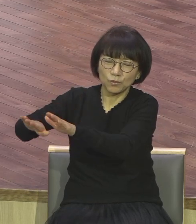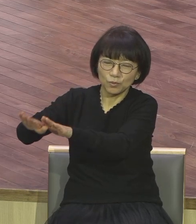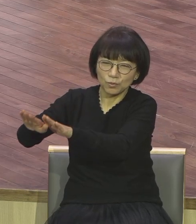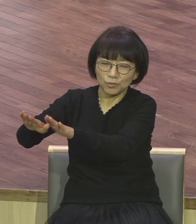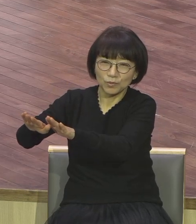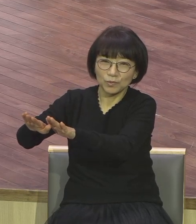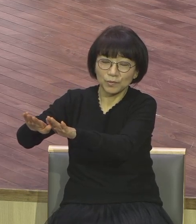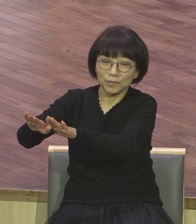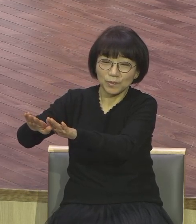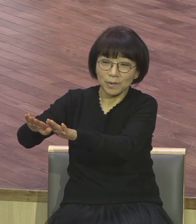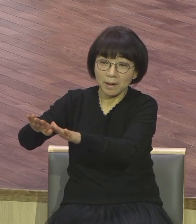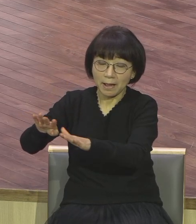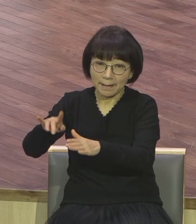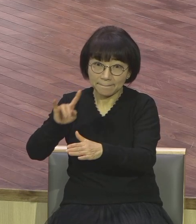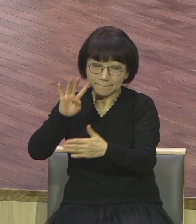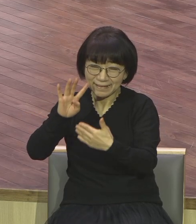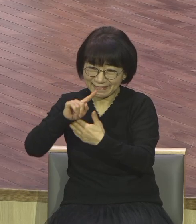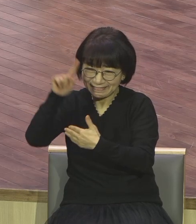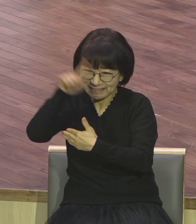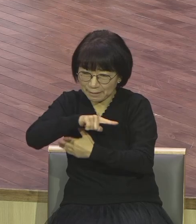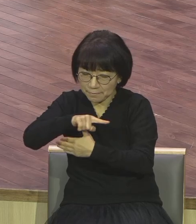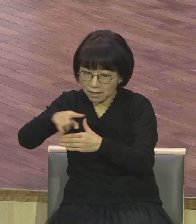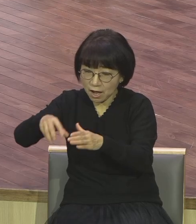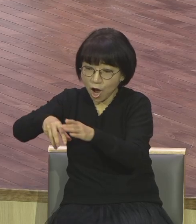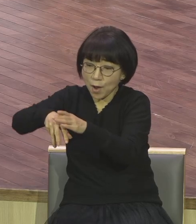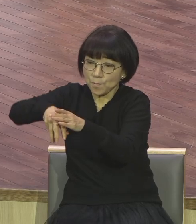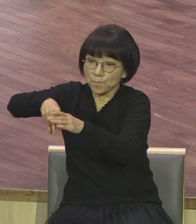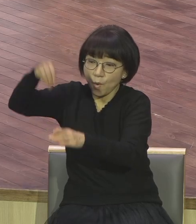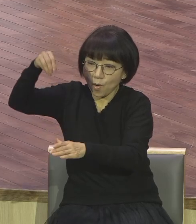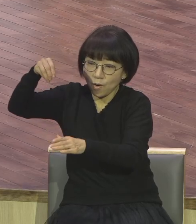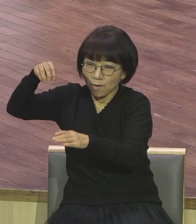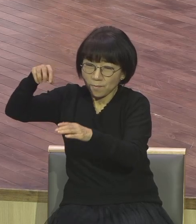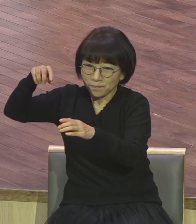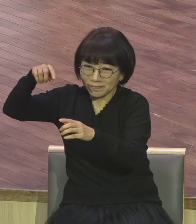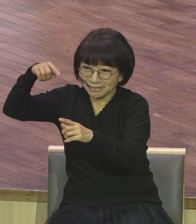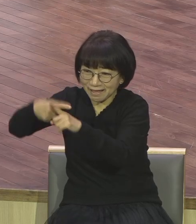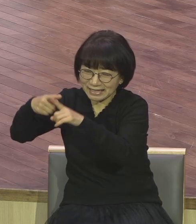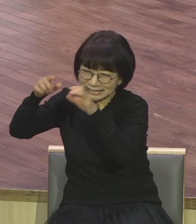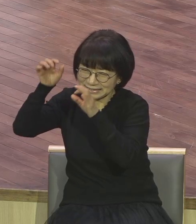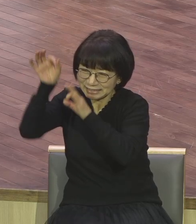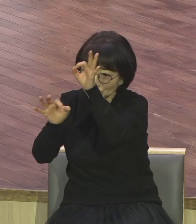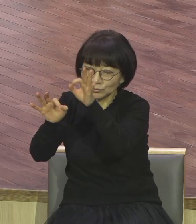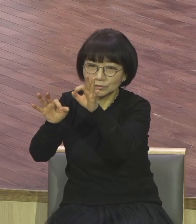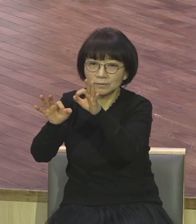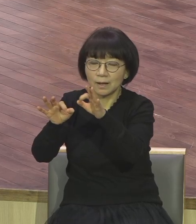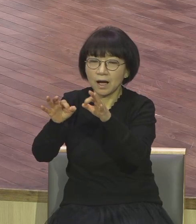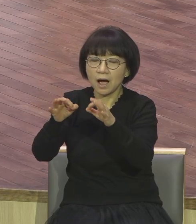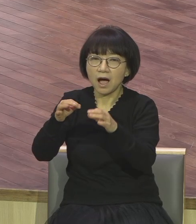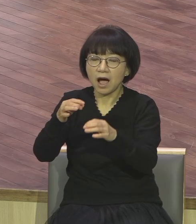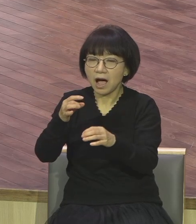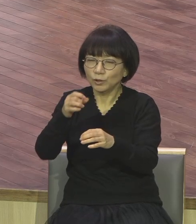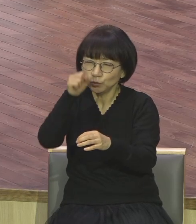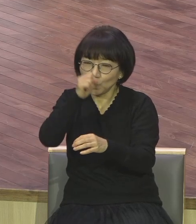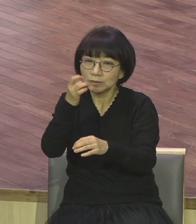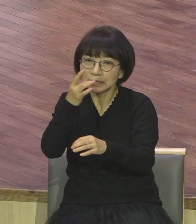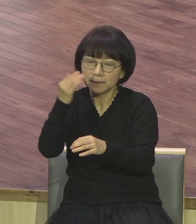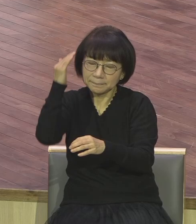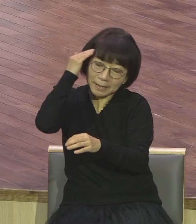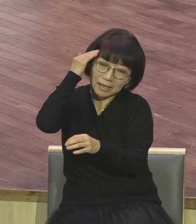자칫 가라지 뽑다가 알곡 다칠 수 있다 그만큼 우리 예수님은 한 영혼이 천하보다 귀하기 때문에